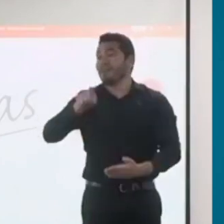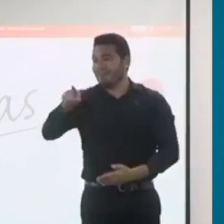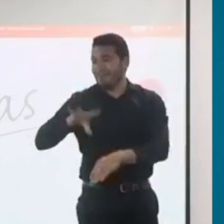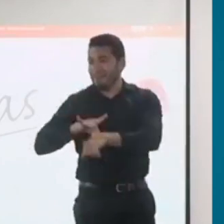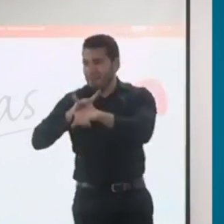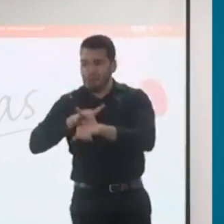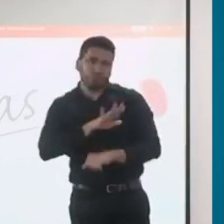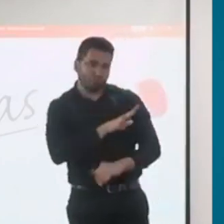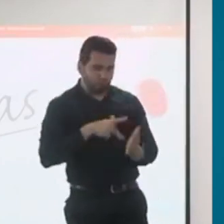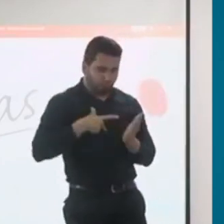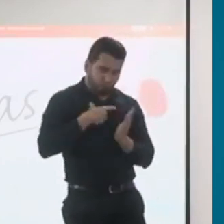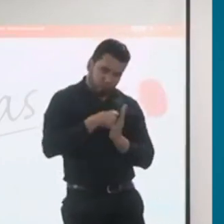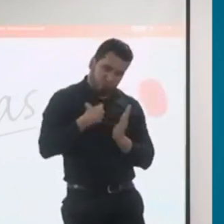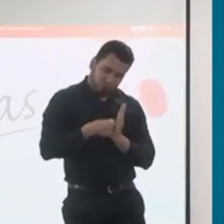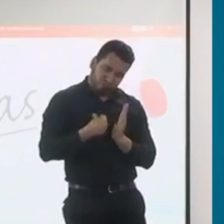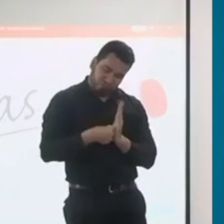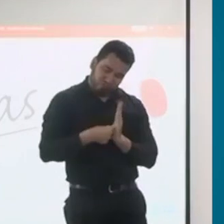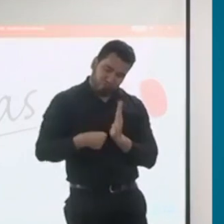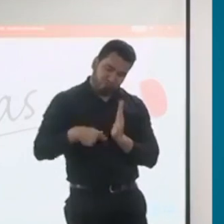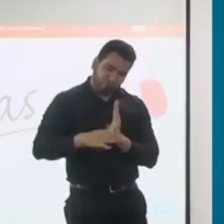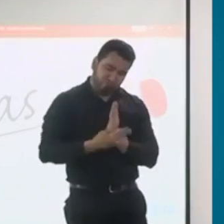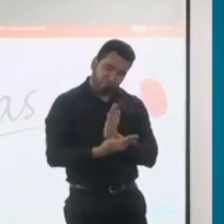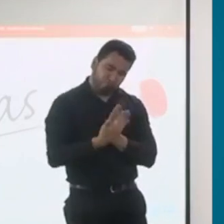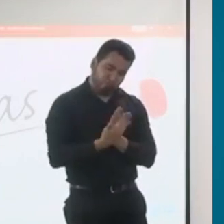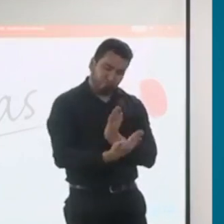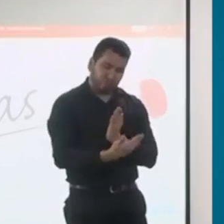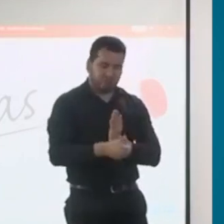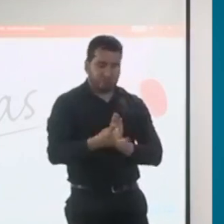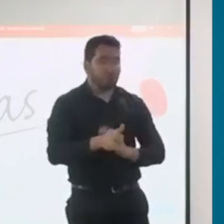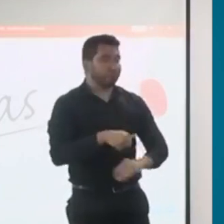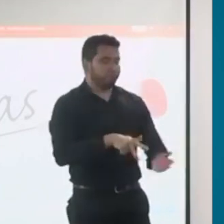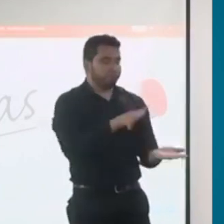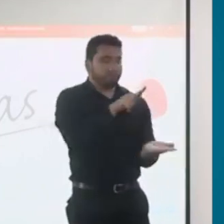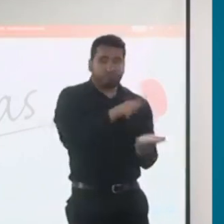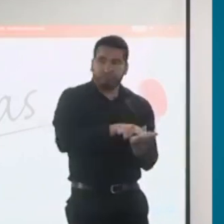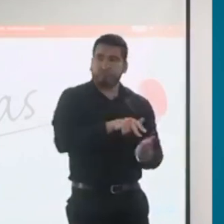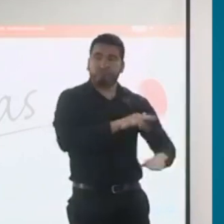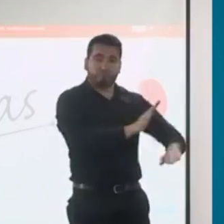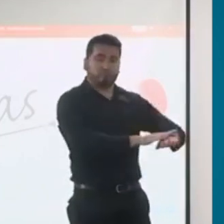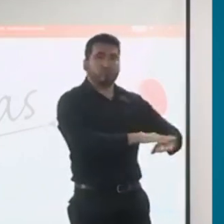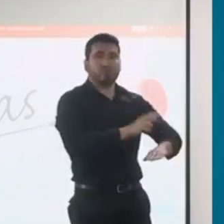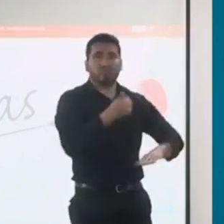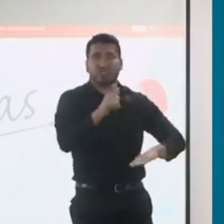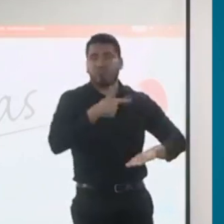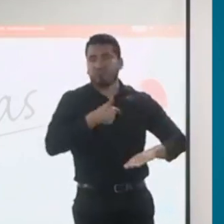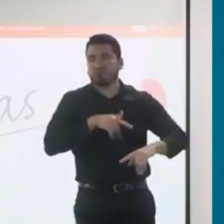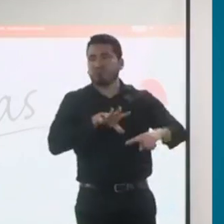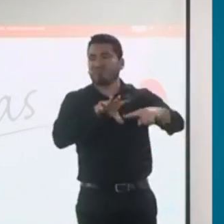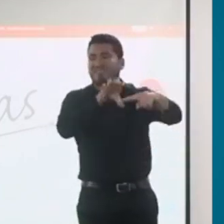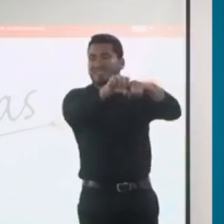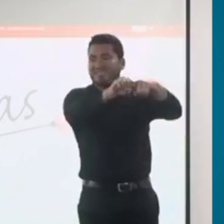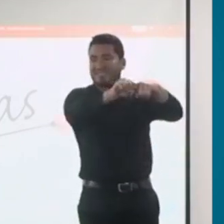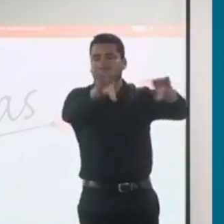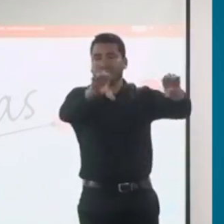la autorización para que le dieran la orden para cita con equipo multidisciplinario.